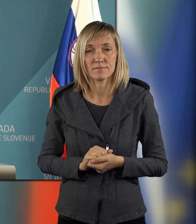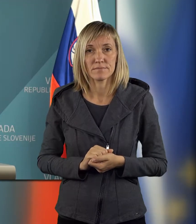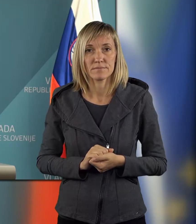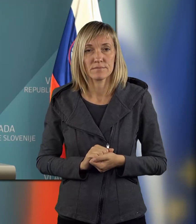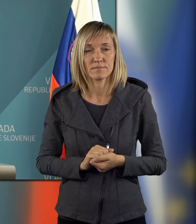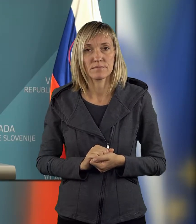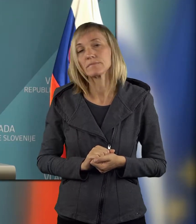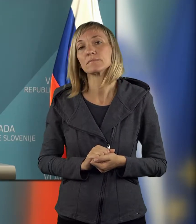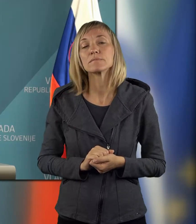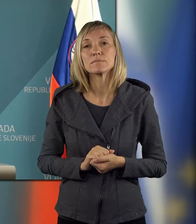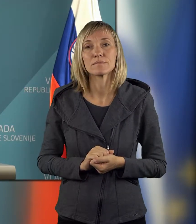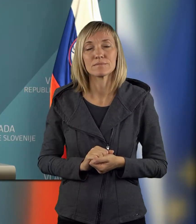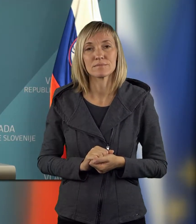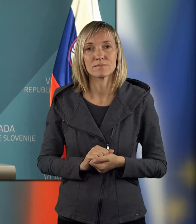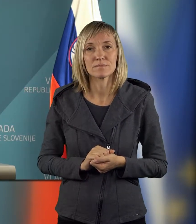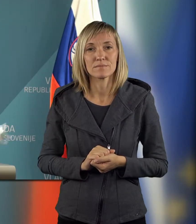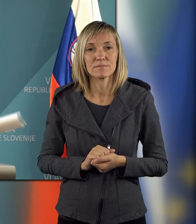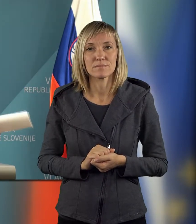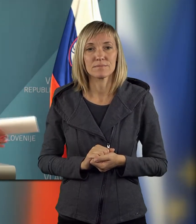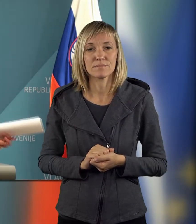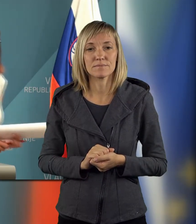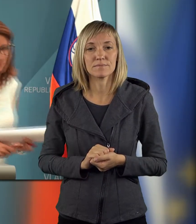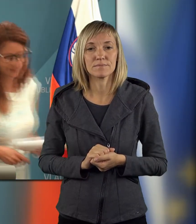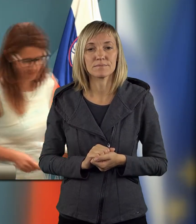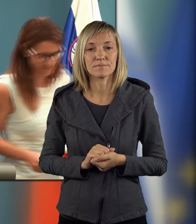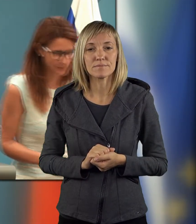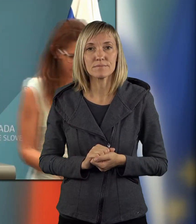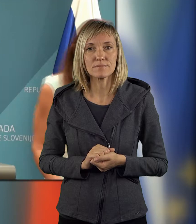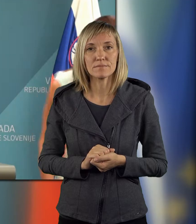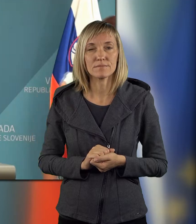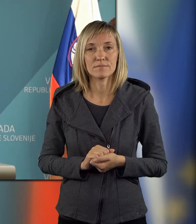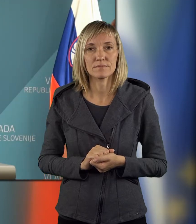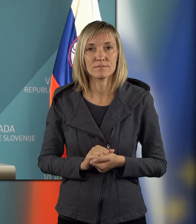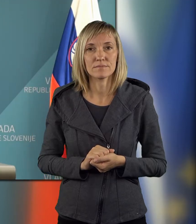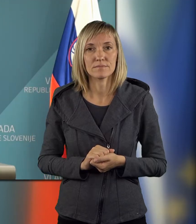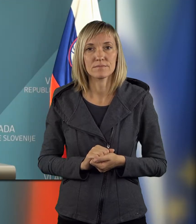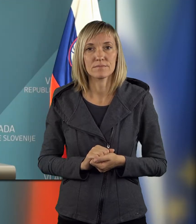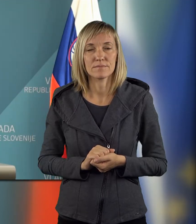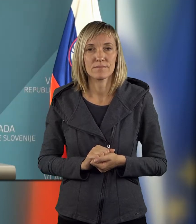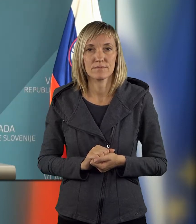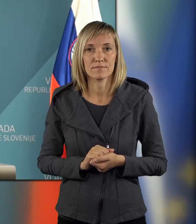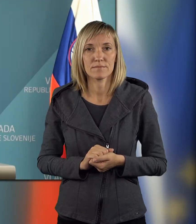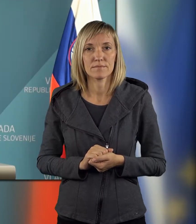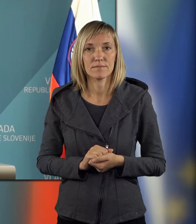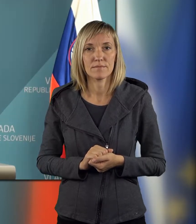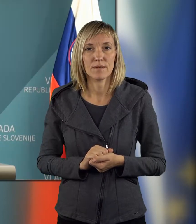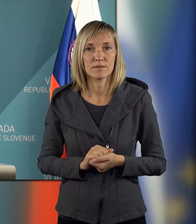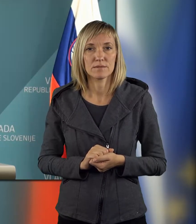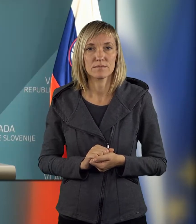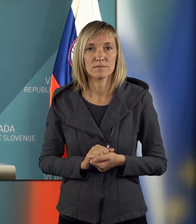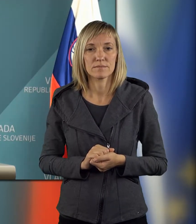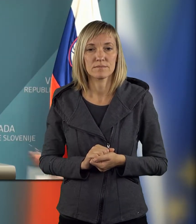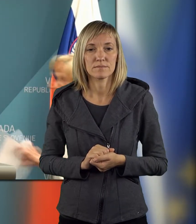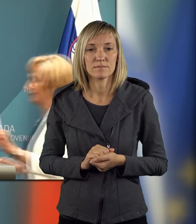Hvala, če ni več vprašanj. Hvala, ministrstv, dobramo. Najlepša hvala. Nadaljujemo poslednjo tema, pa